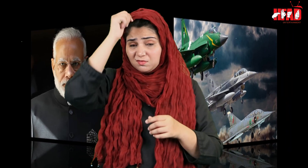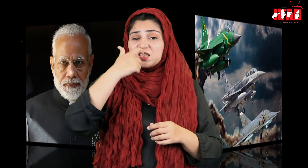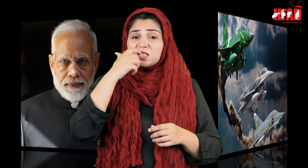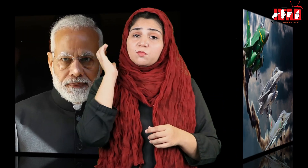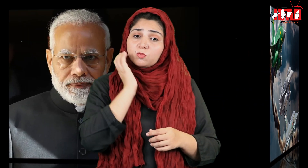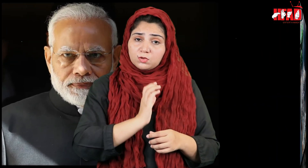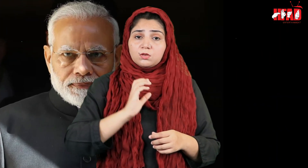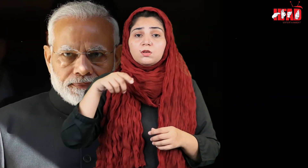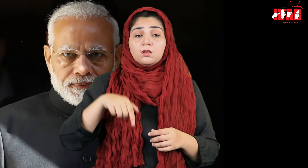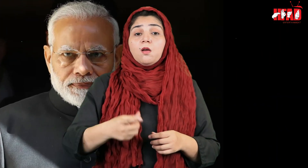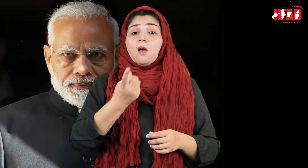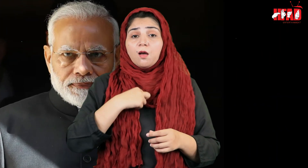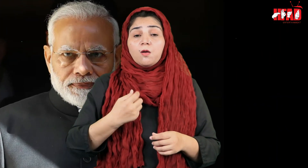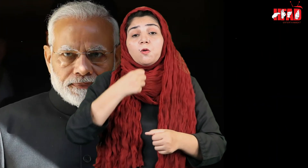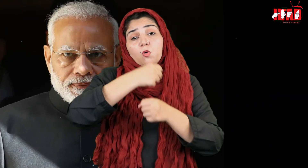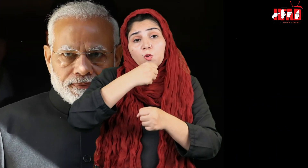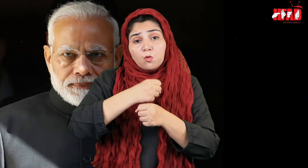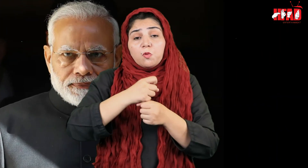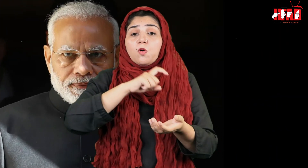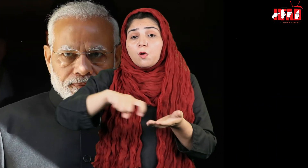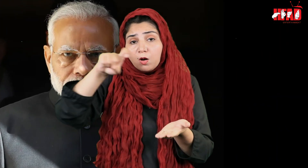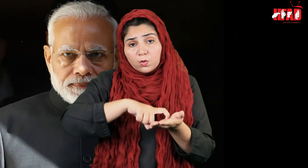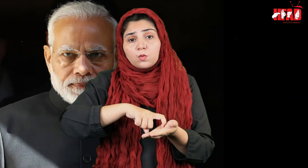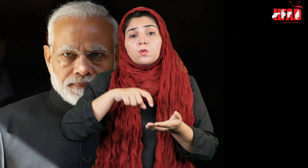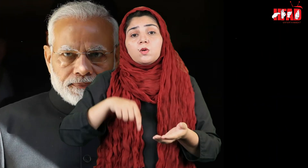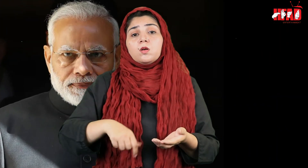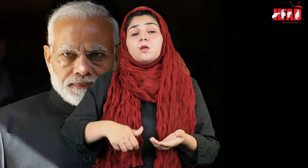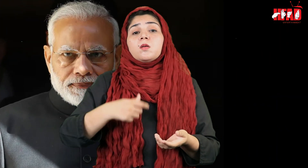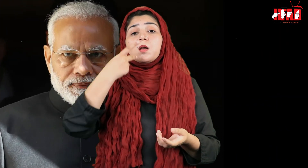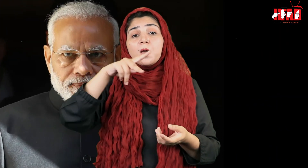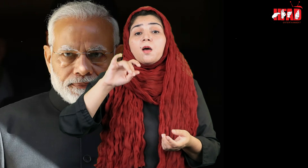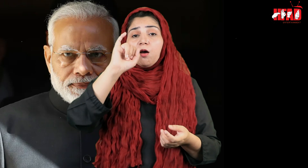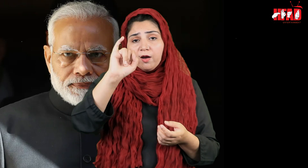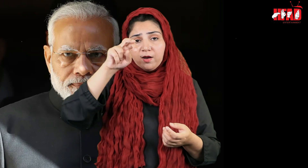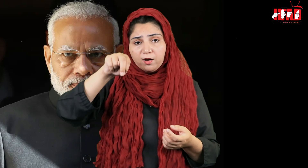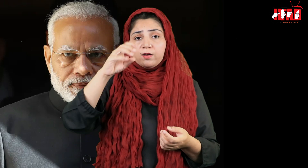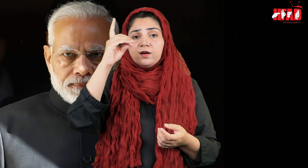موڈی حکومت نے اپنے ریاستی آئین میں انڈیا کا نام تبدیل کر کے بھارت رکھنے کا فیصلہ کر لیا